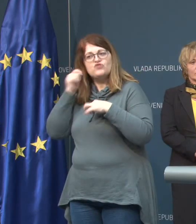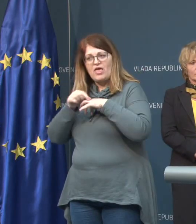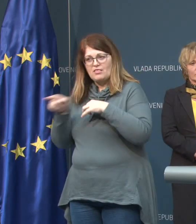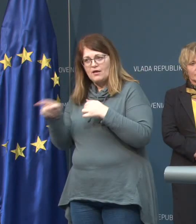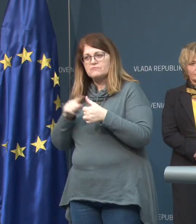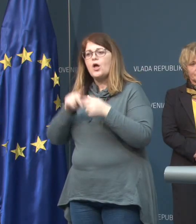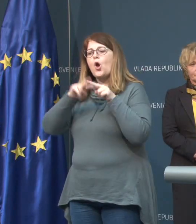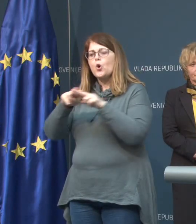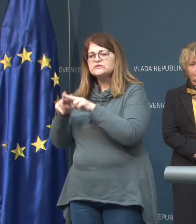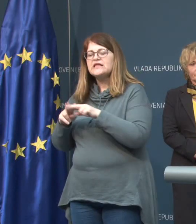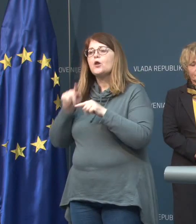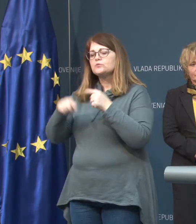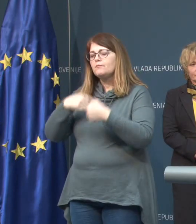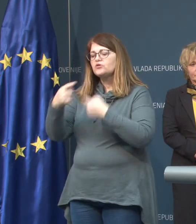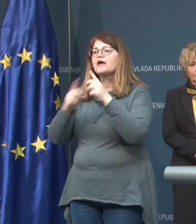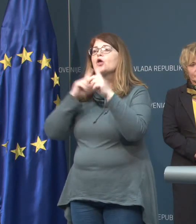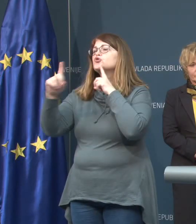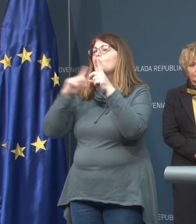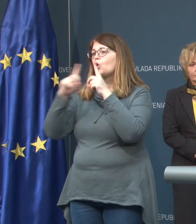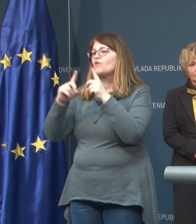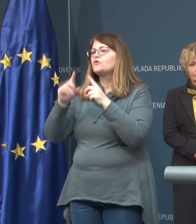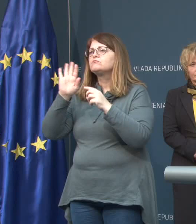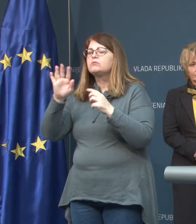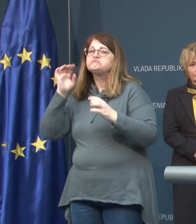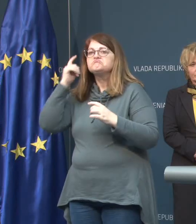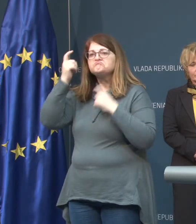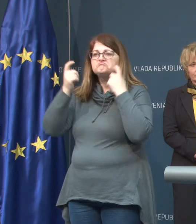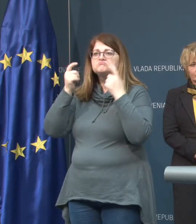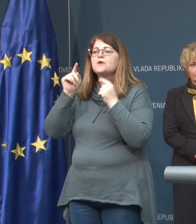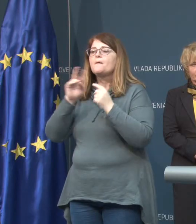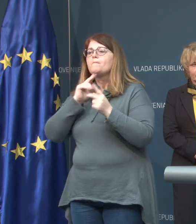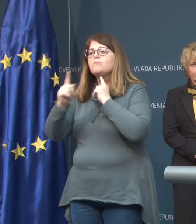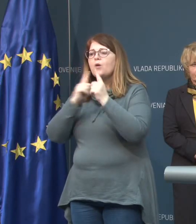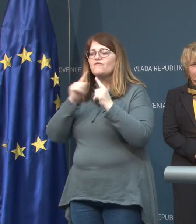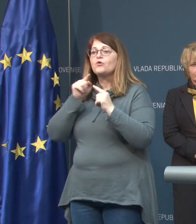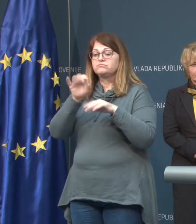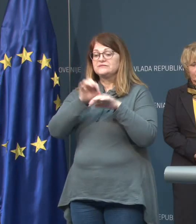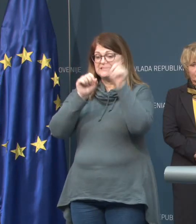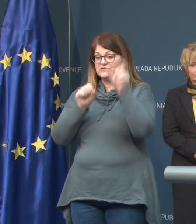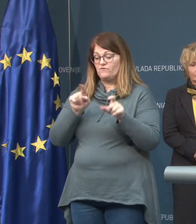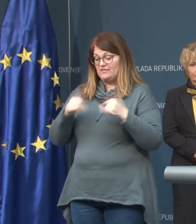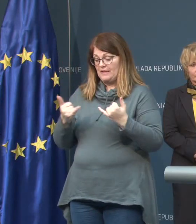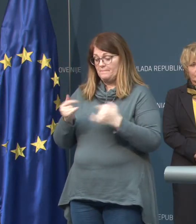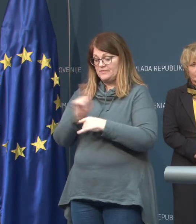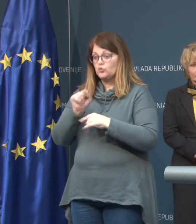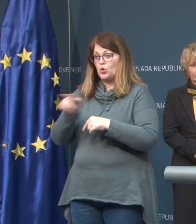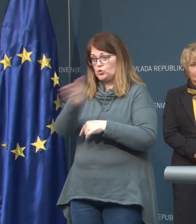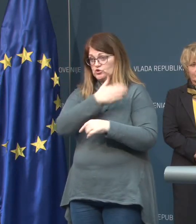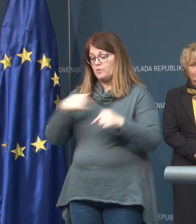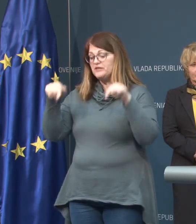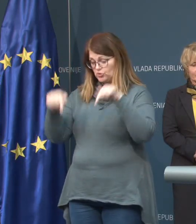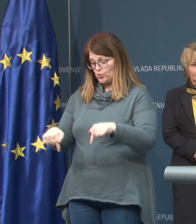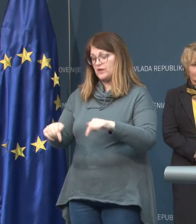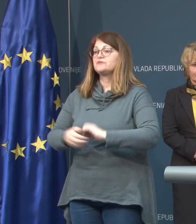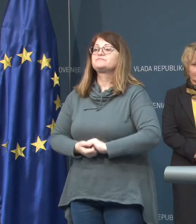ostalo se pa potekajo dogovori po presoji z epidemiologom ravno v tem trenutku, ko smo mi tukaj.